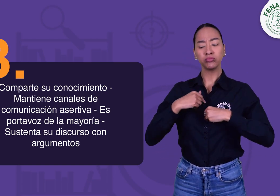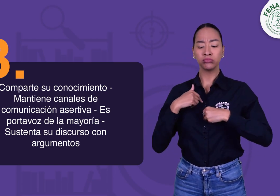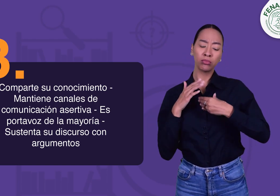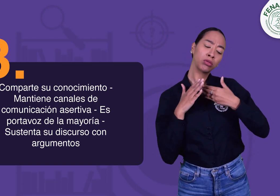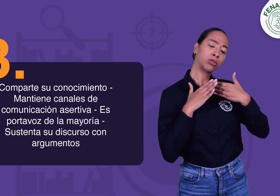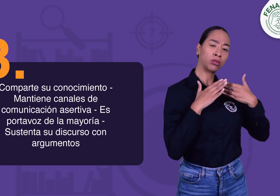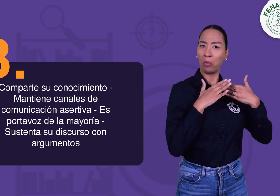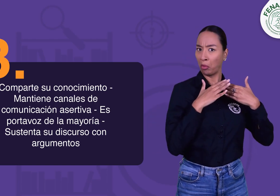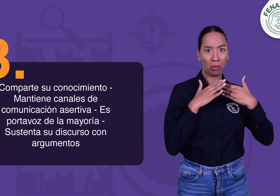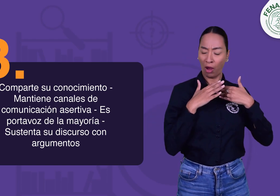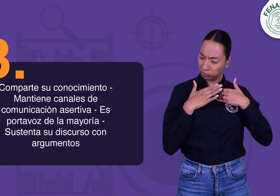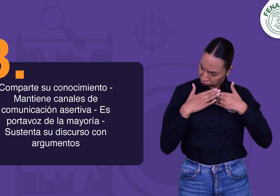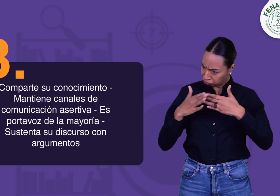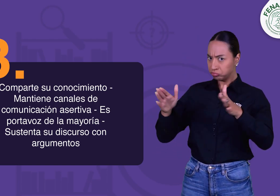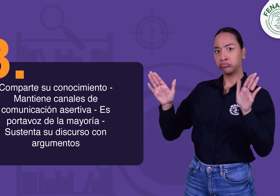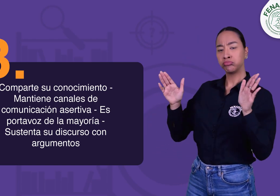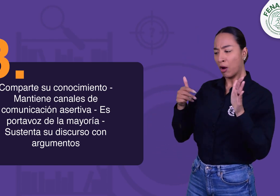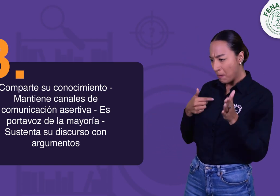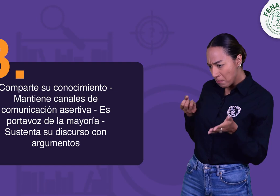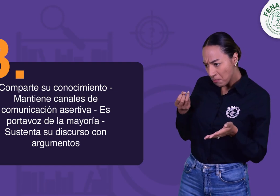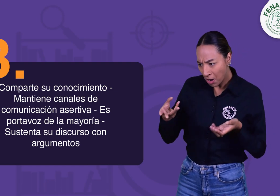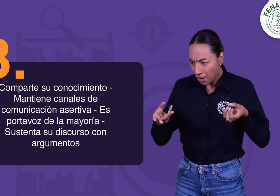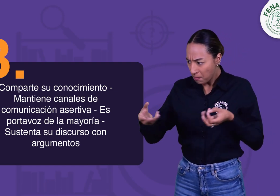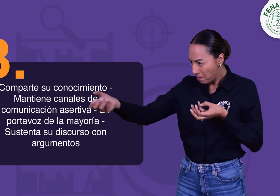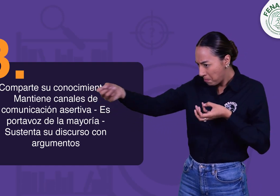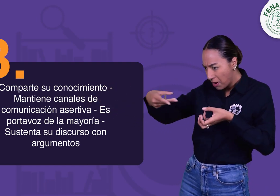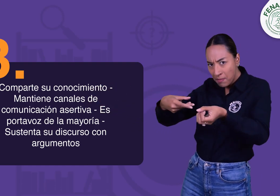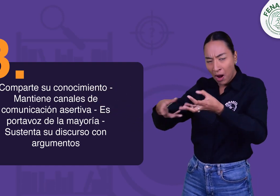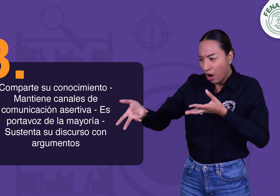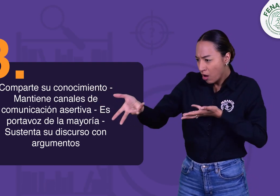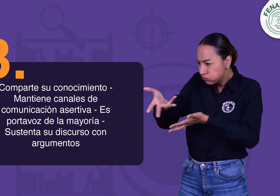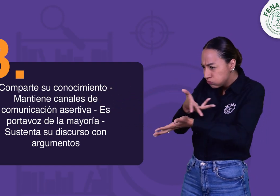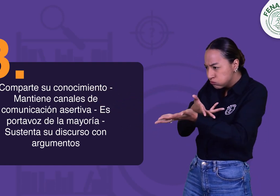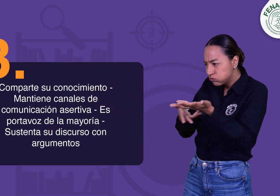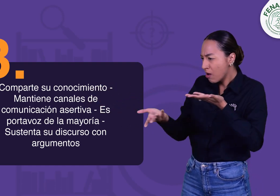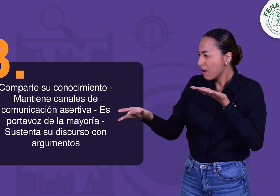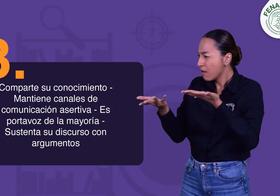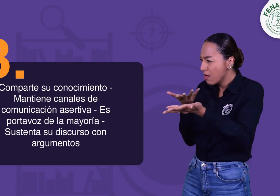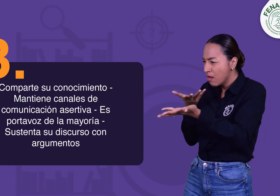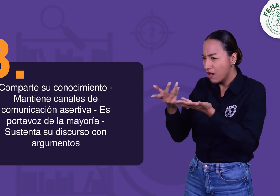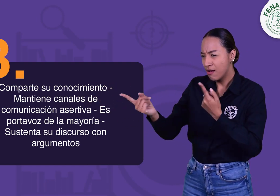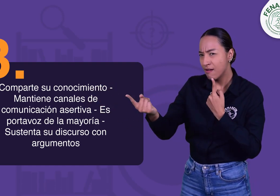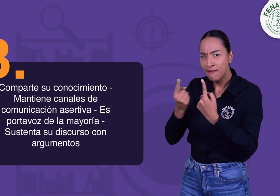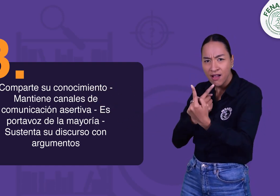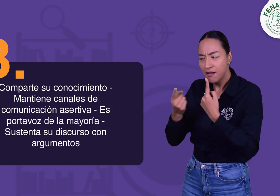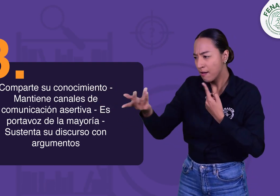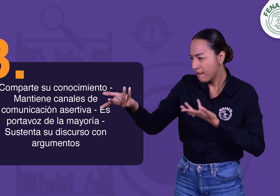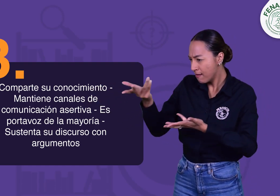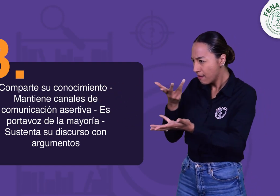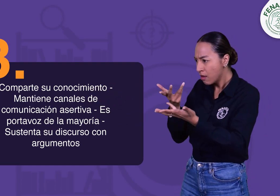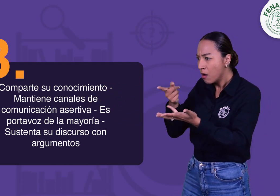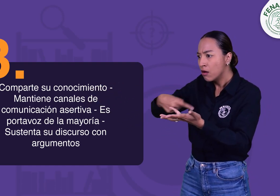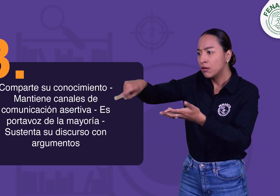Comparte su conocimiento. Mantiene canales de comunicación asertiva.